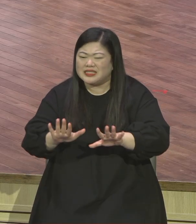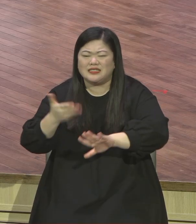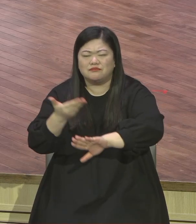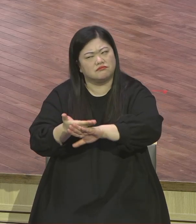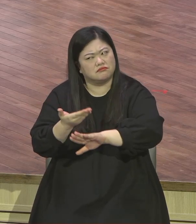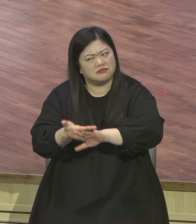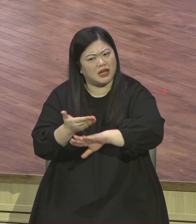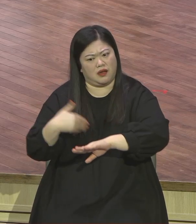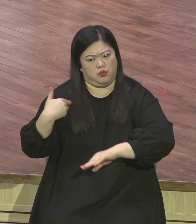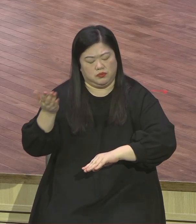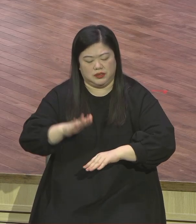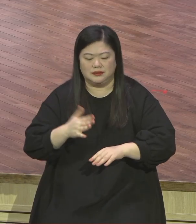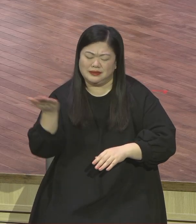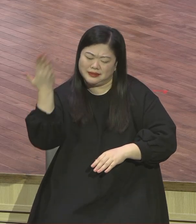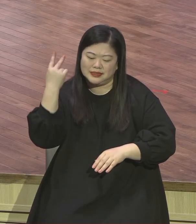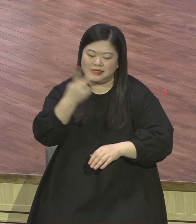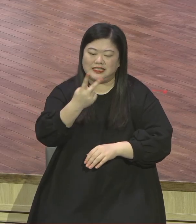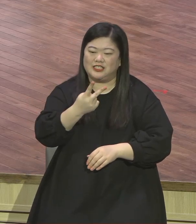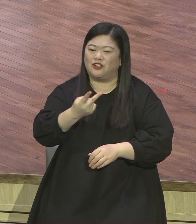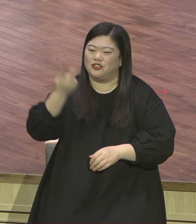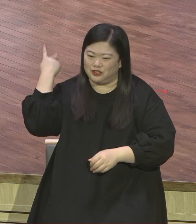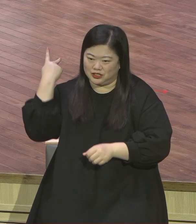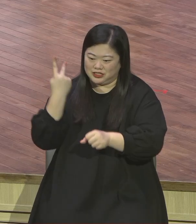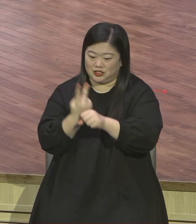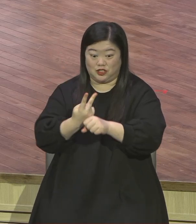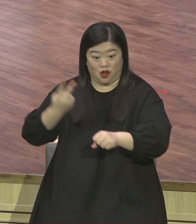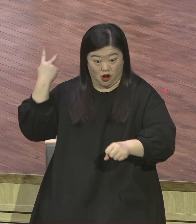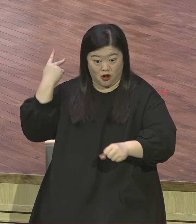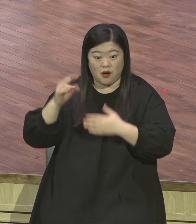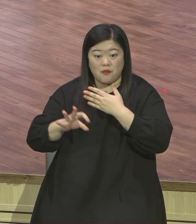약탈 강도가 빈번했습니다.